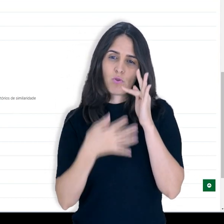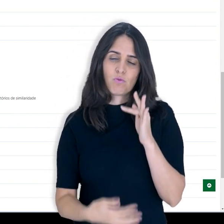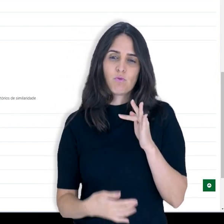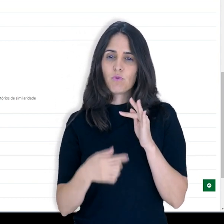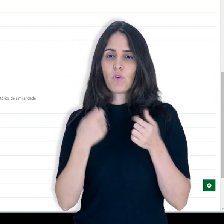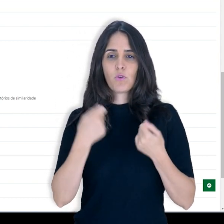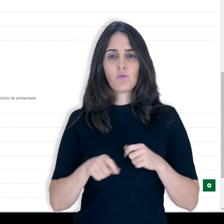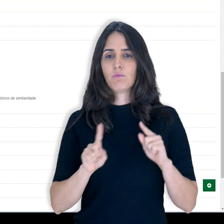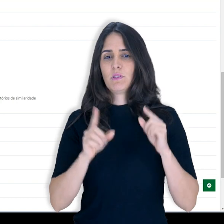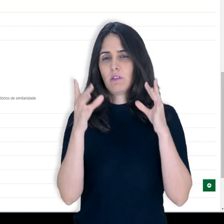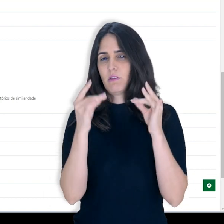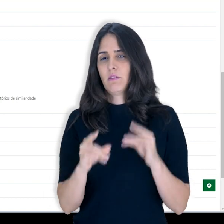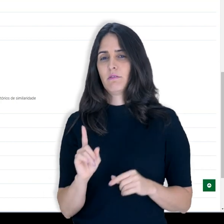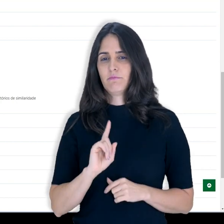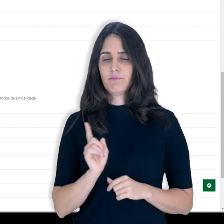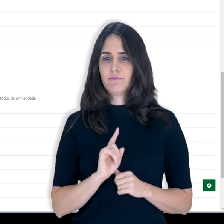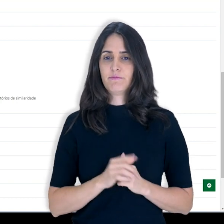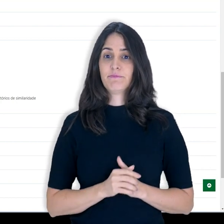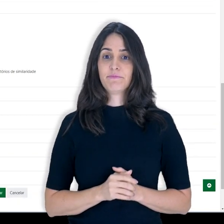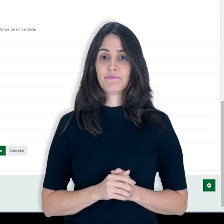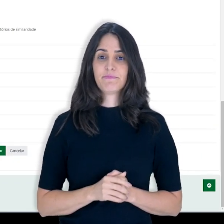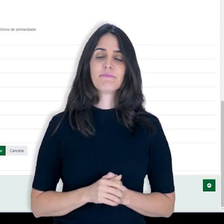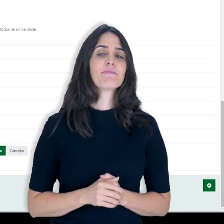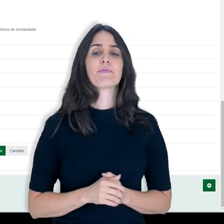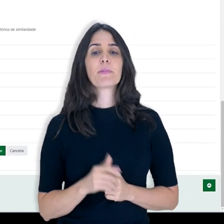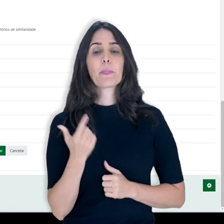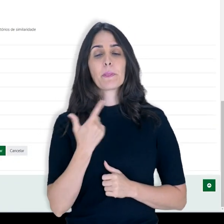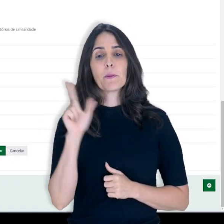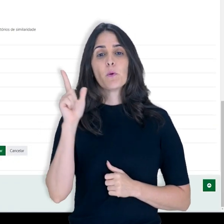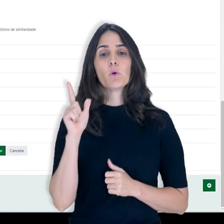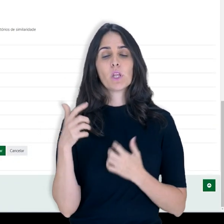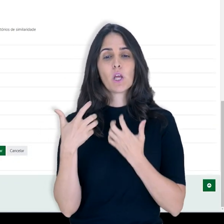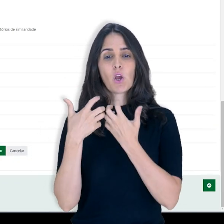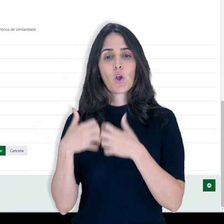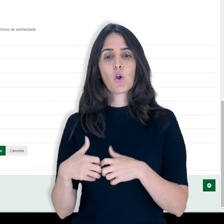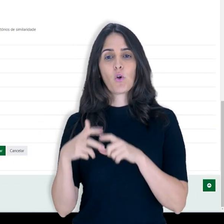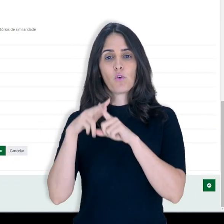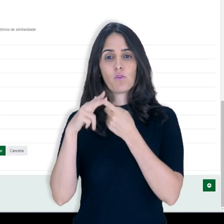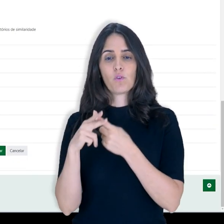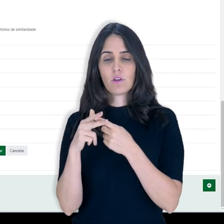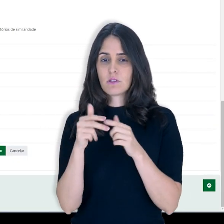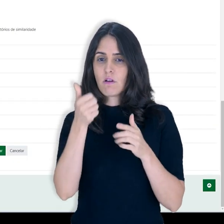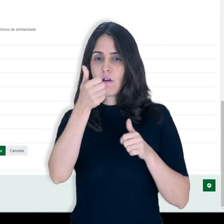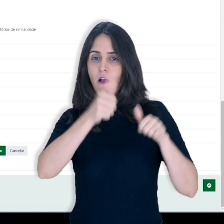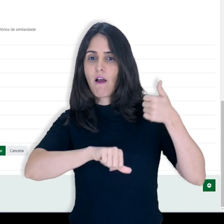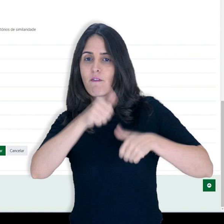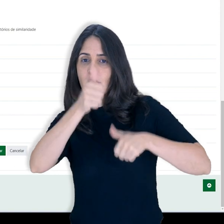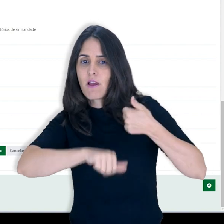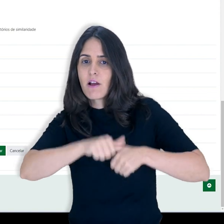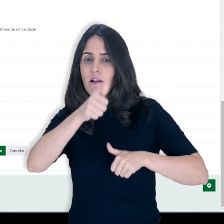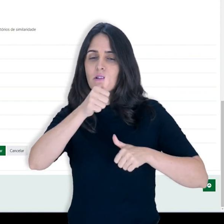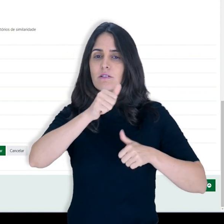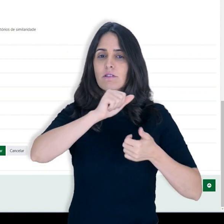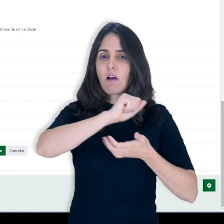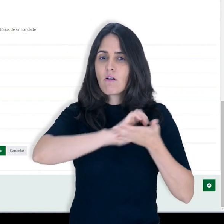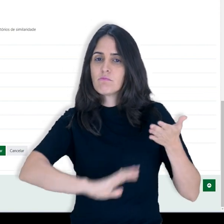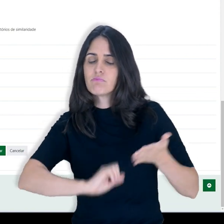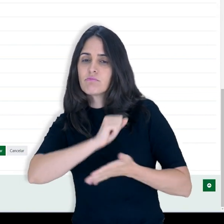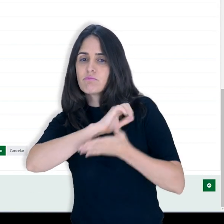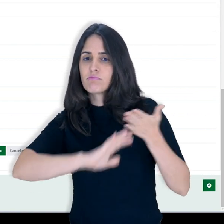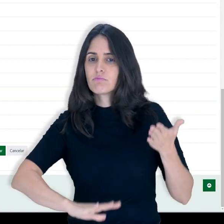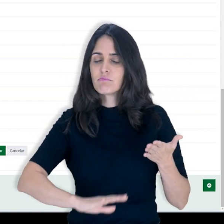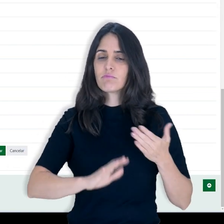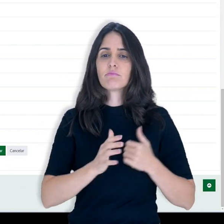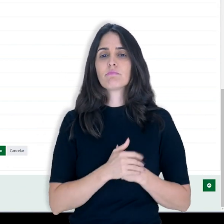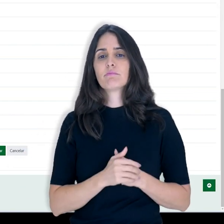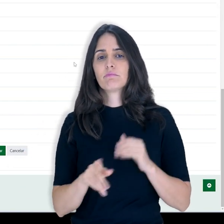não tem muitas especificidades. Agora, vamos para as configurações de avaliação do fórum,